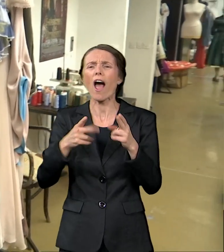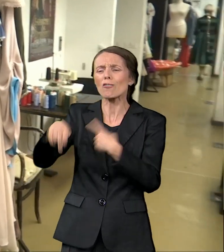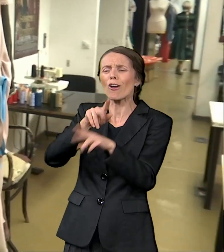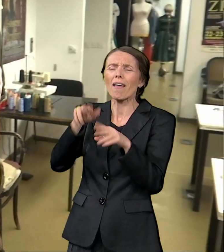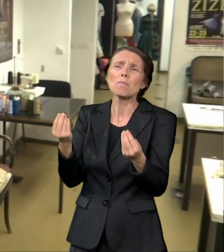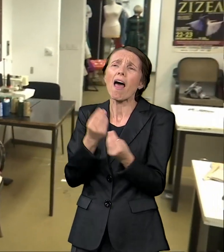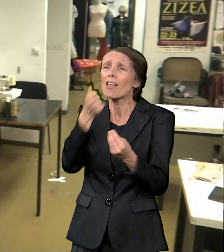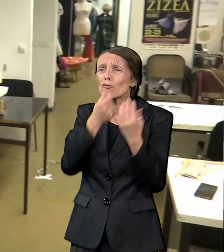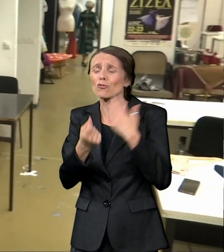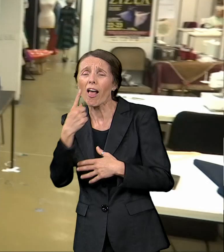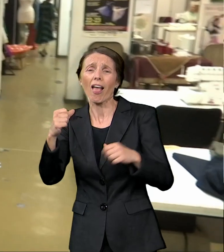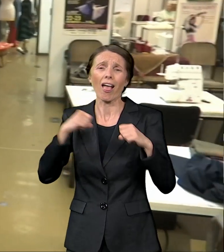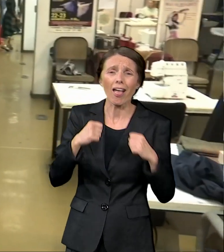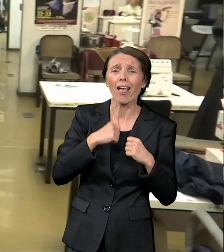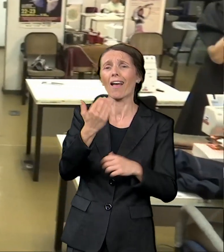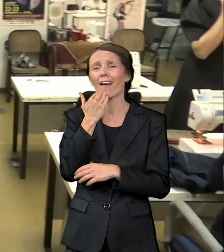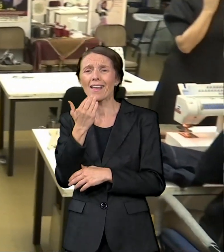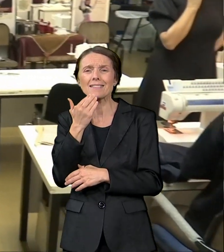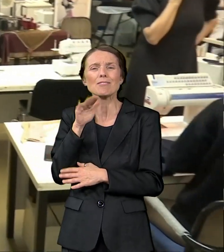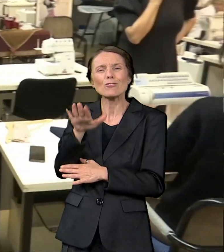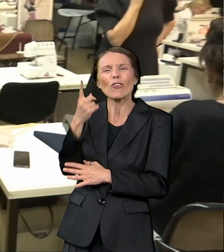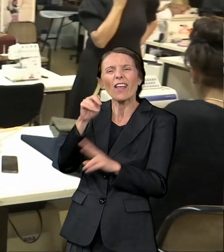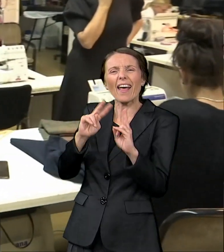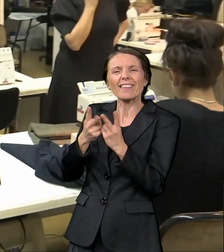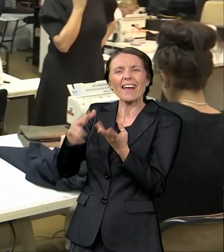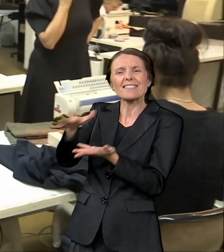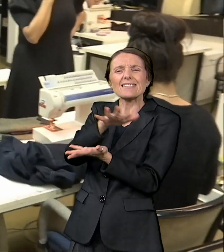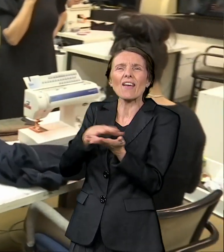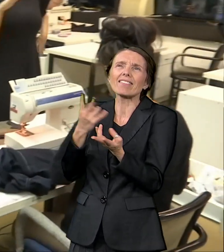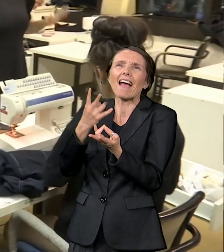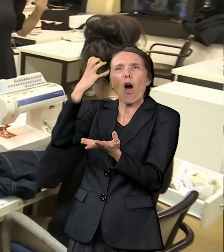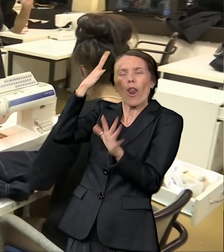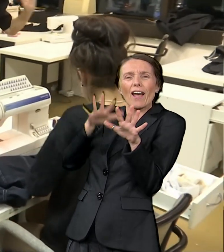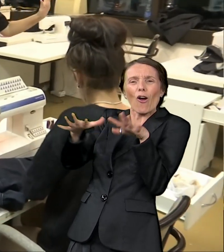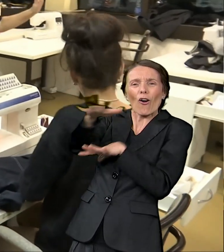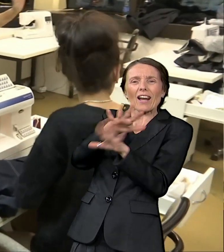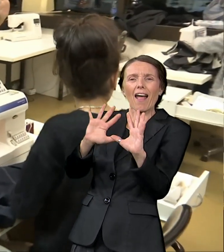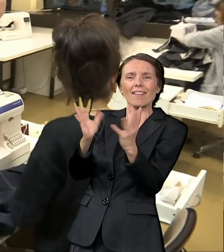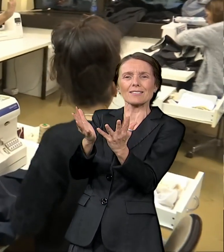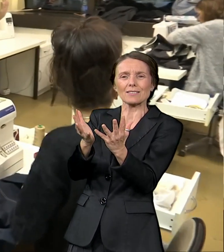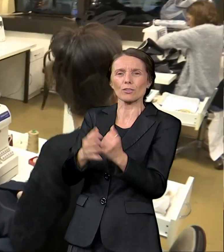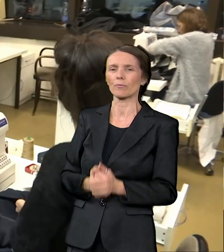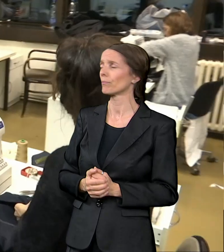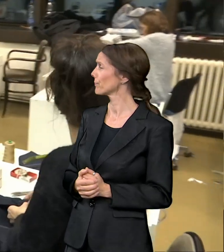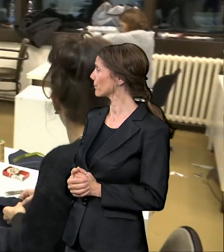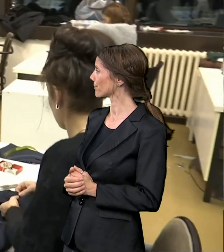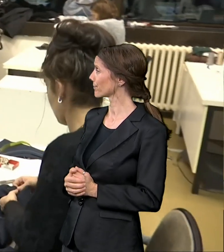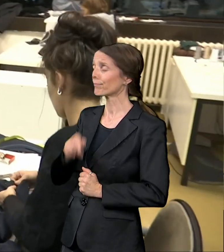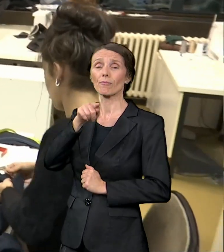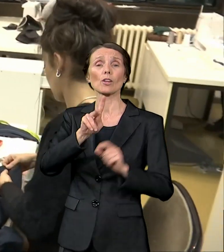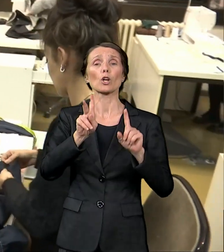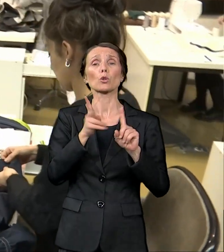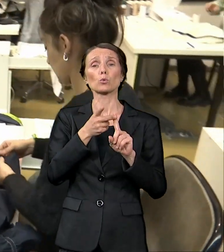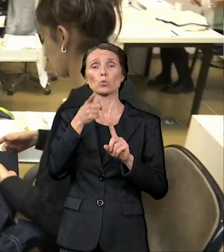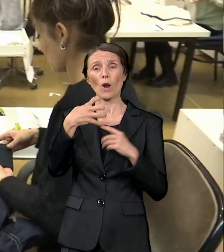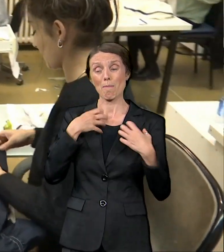život su pozorišta. Duh jednog malog, zasednog hraljevstva. Druga saradnja, smrt jednog anarchiste,